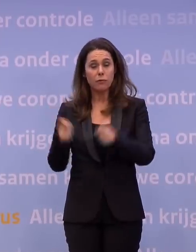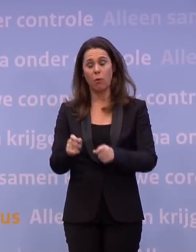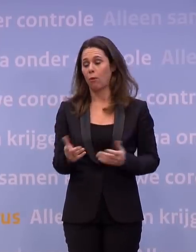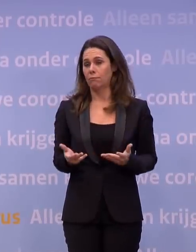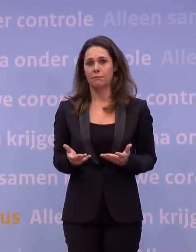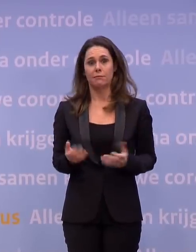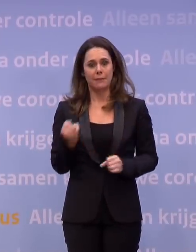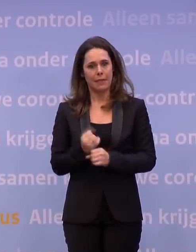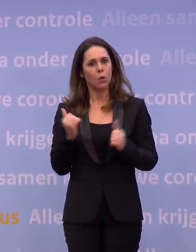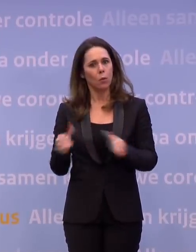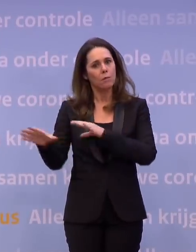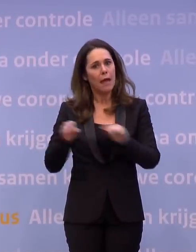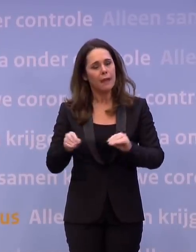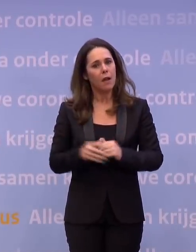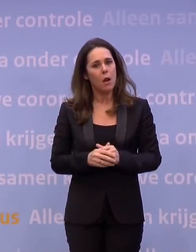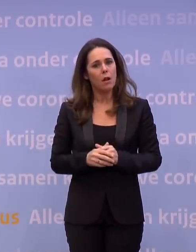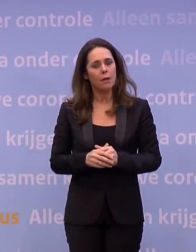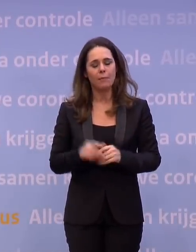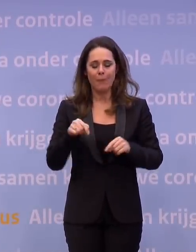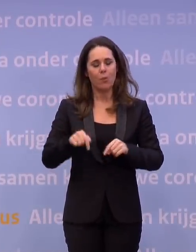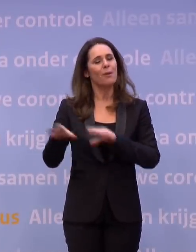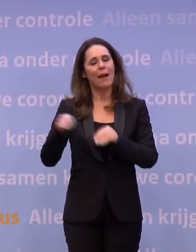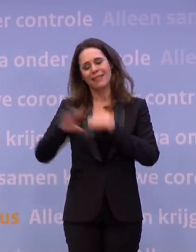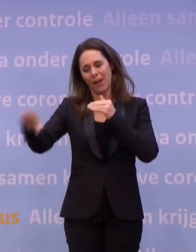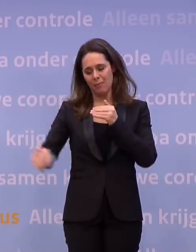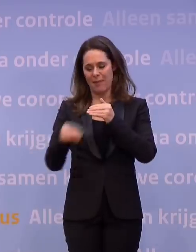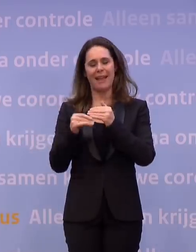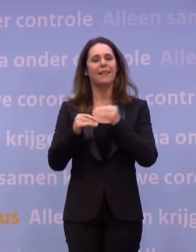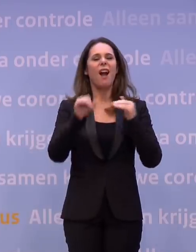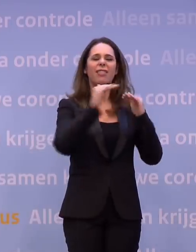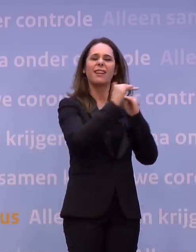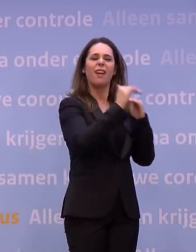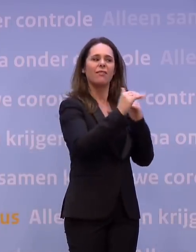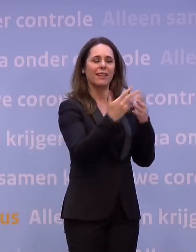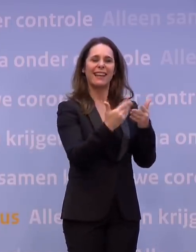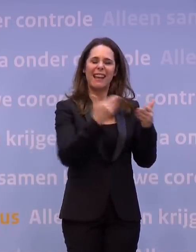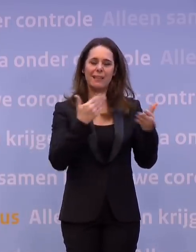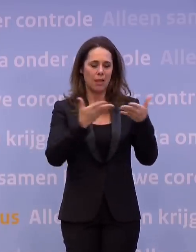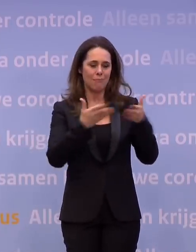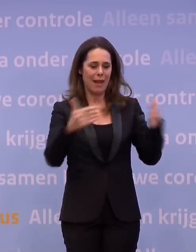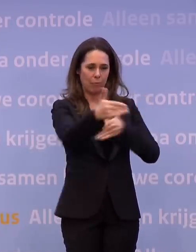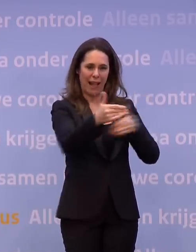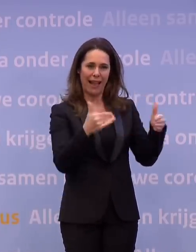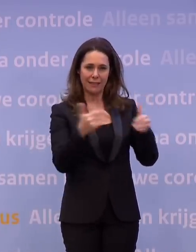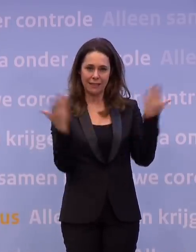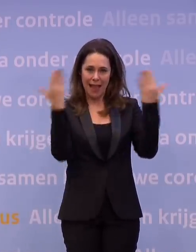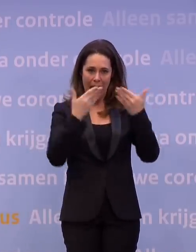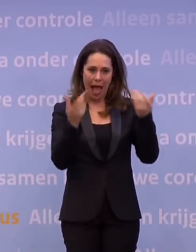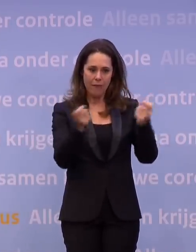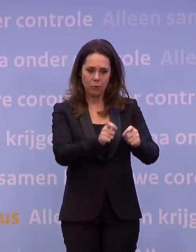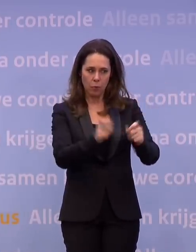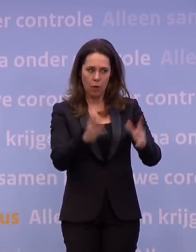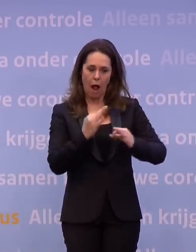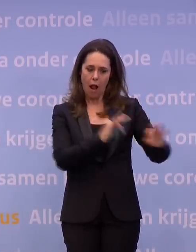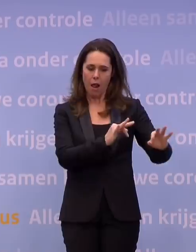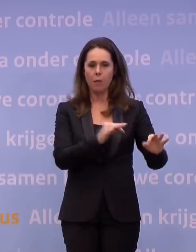ja, het lastig is natuurlijk een maatregel die erbij komt. Andere landen die hebben de avondklok als onderdeel van een breder pakket eerder. Ingevoerd. Maar je ziet